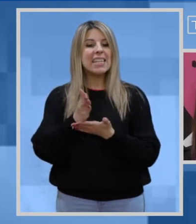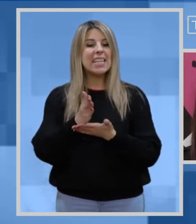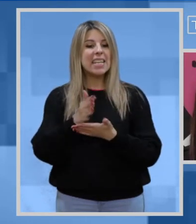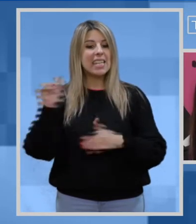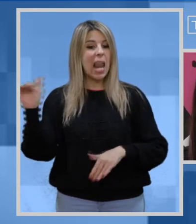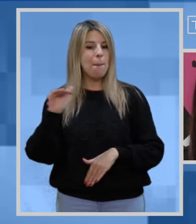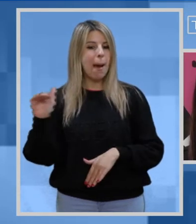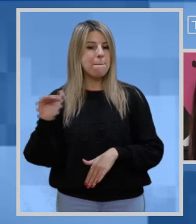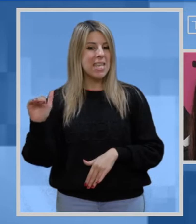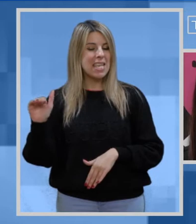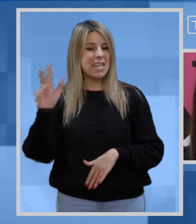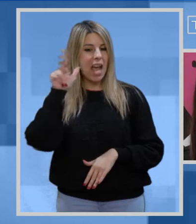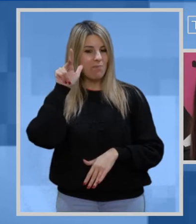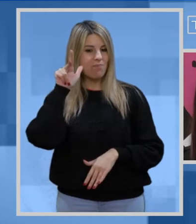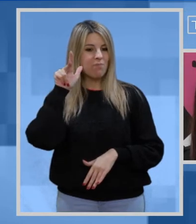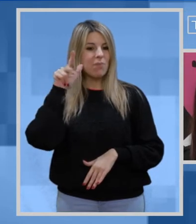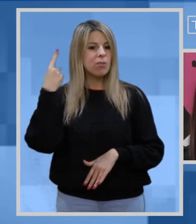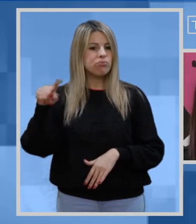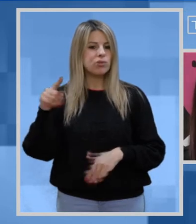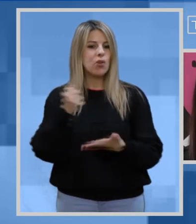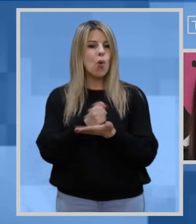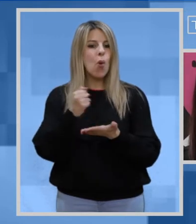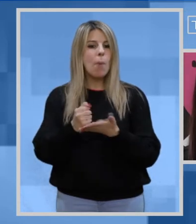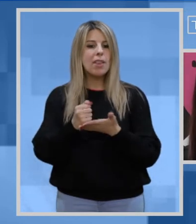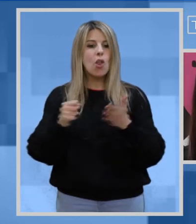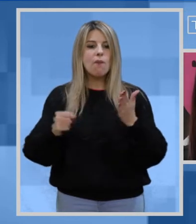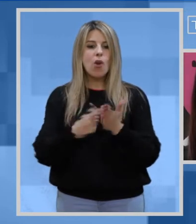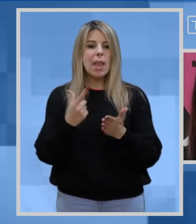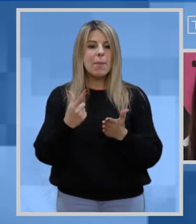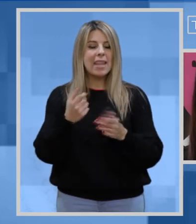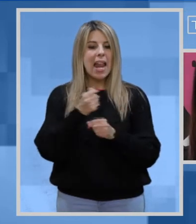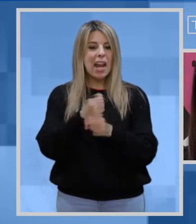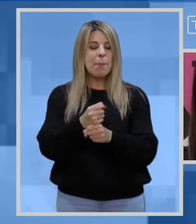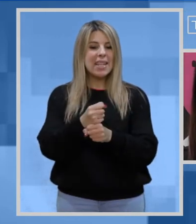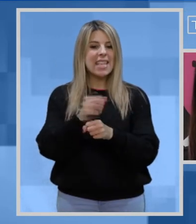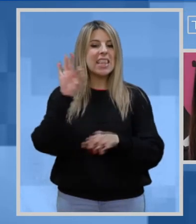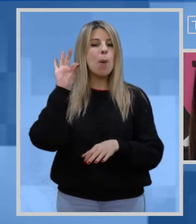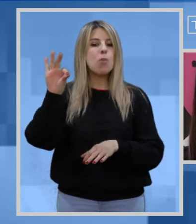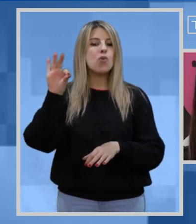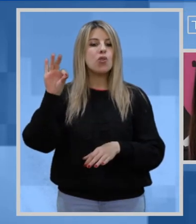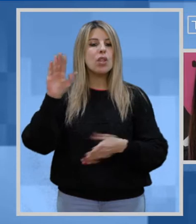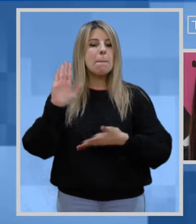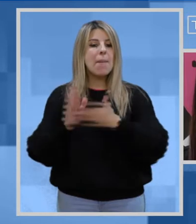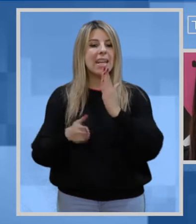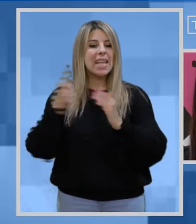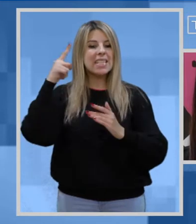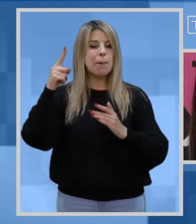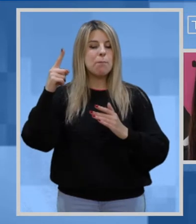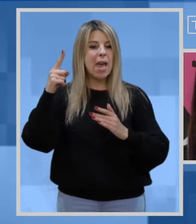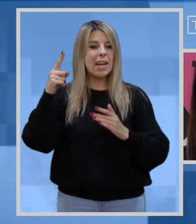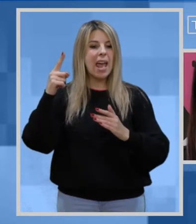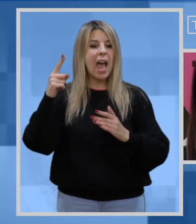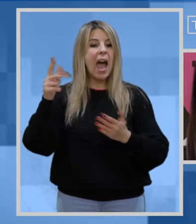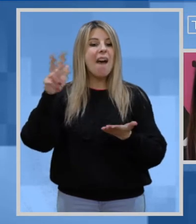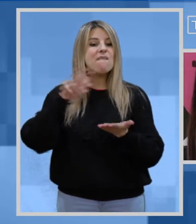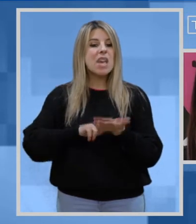Si tratta di un documento fondamentale che rappresenta il punto di partenza per l'affermazione e la